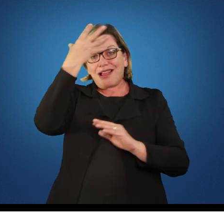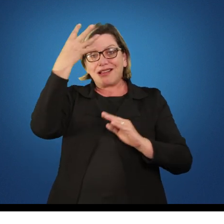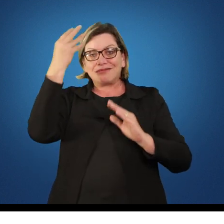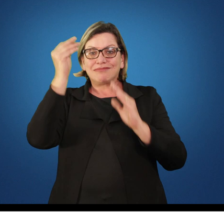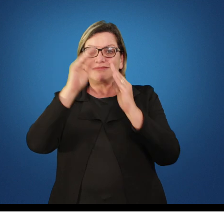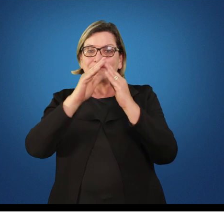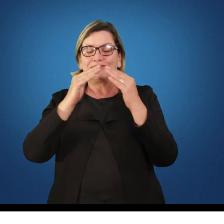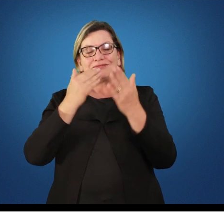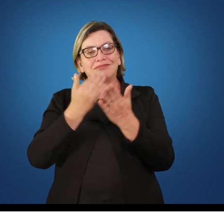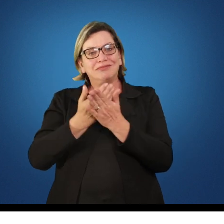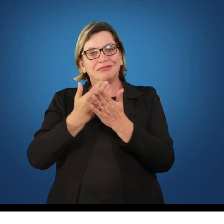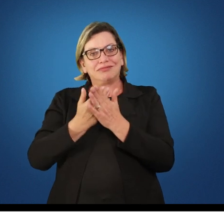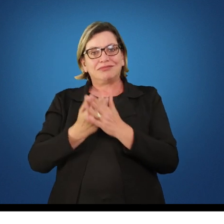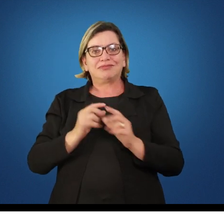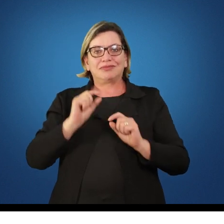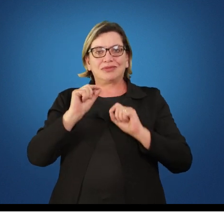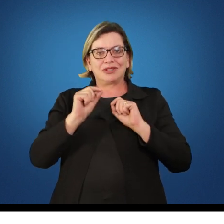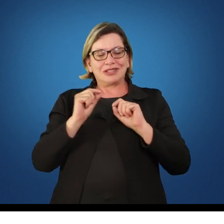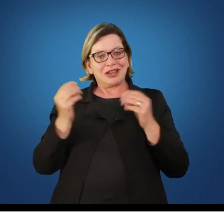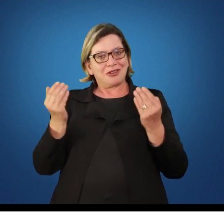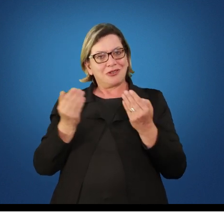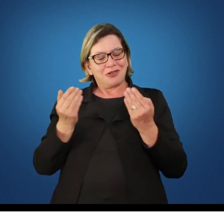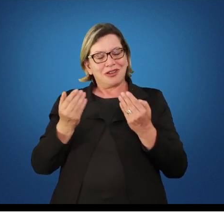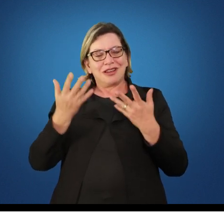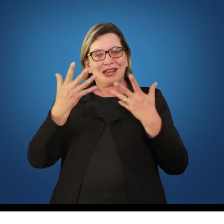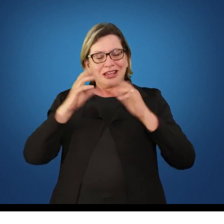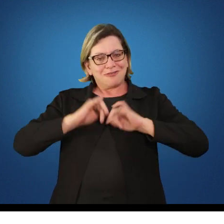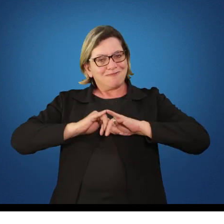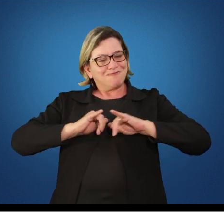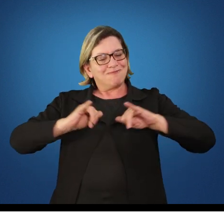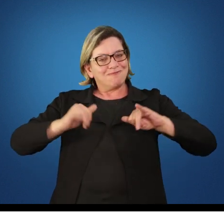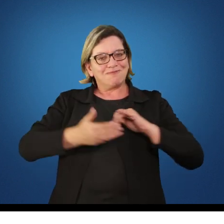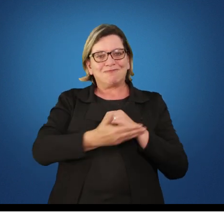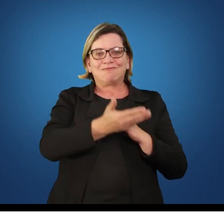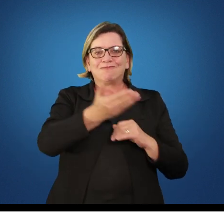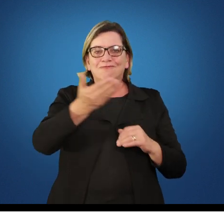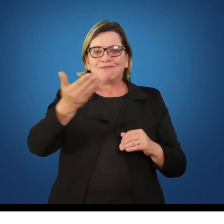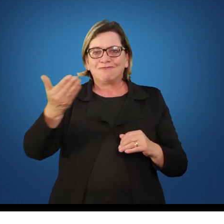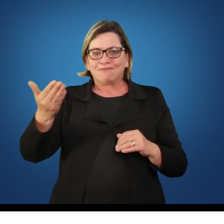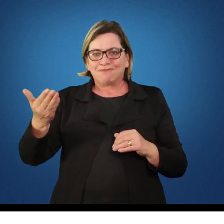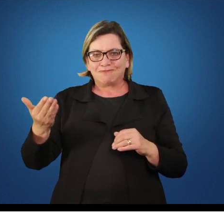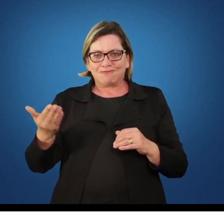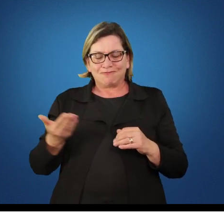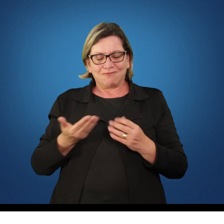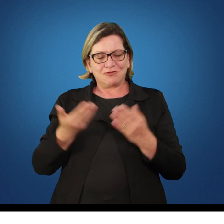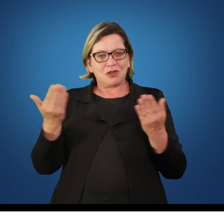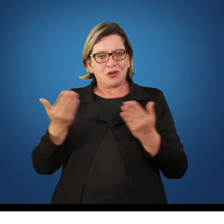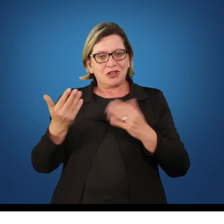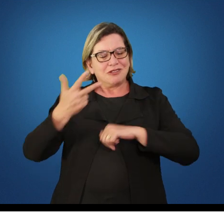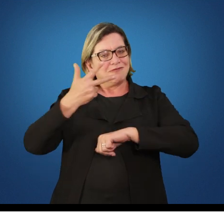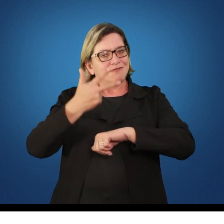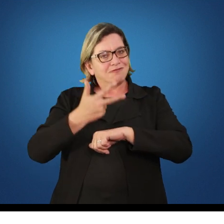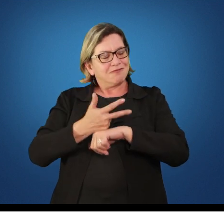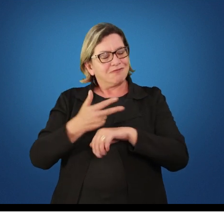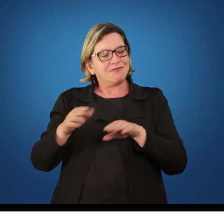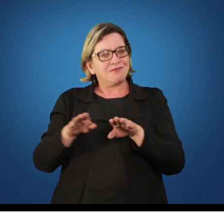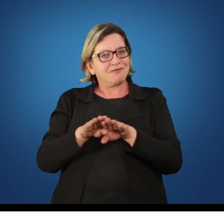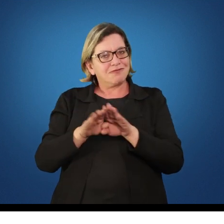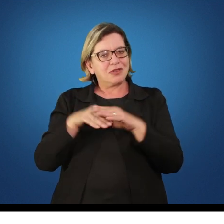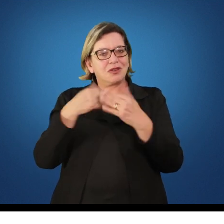E é isso que eu estou querendo passar a vocês neste encontro, ou nestes encontros de pedagogia no esporte.